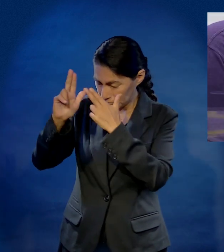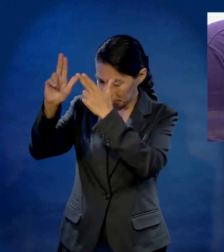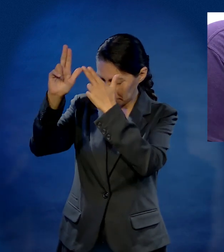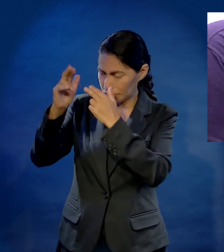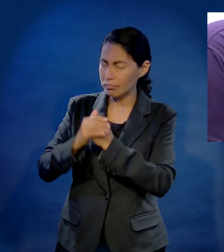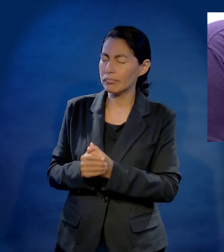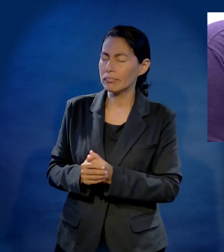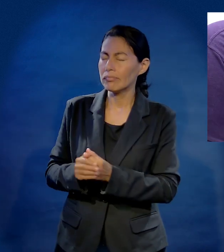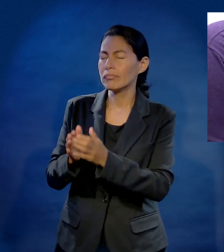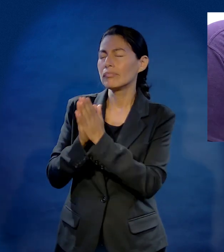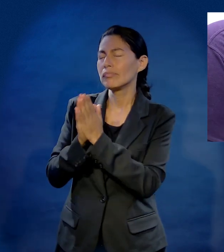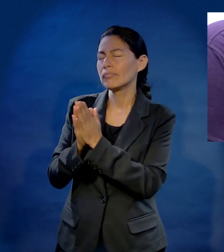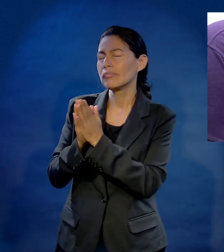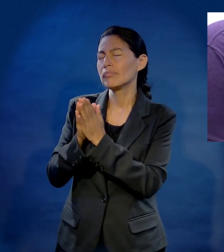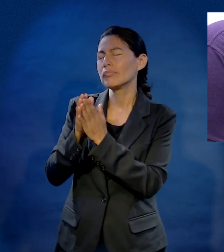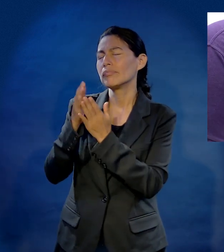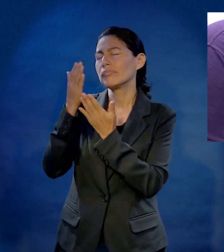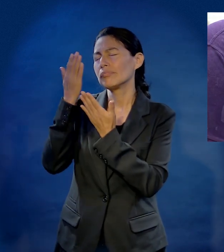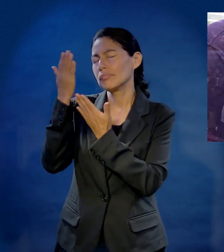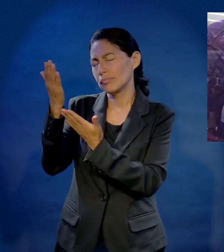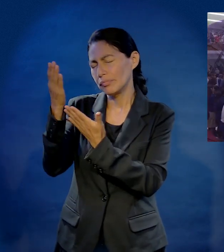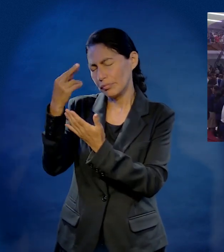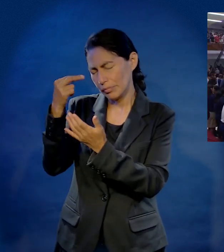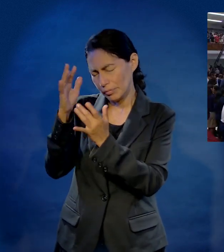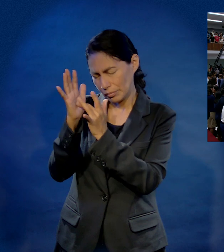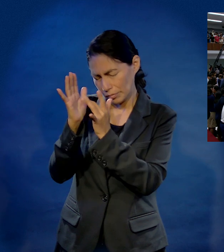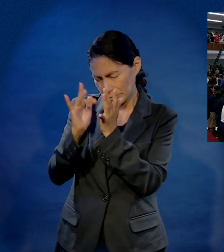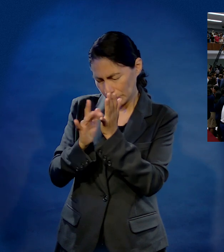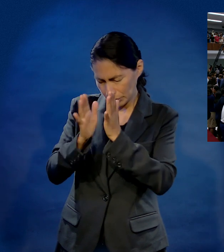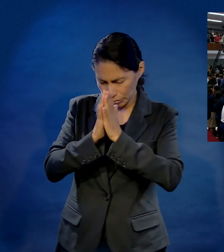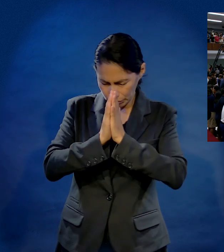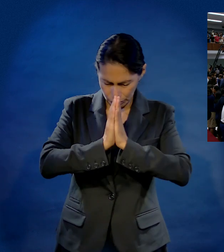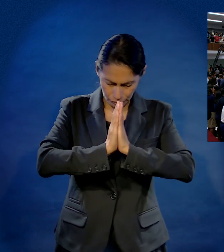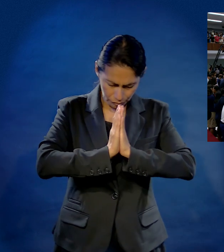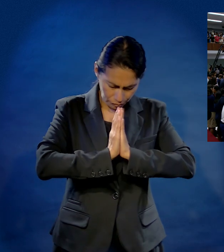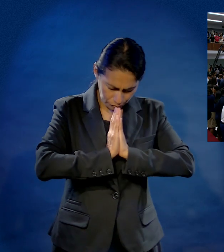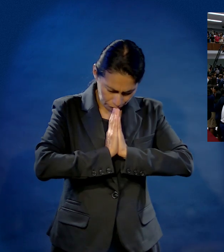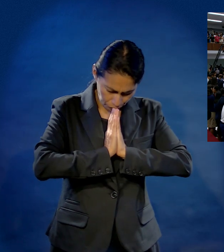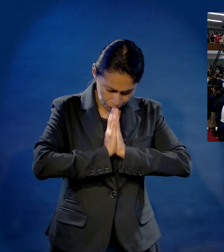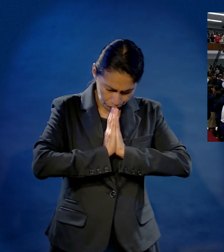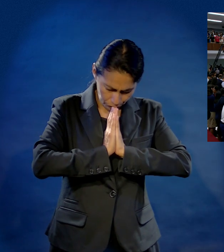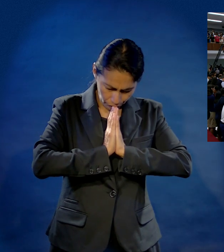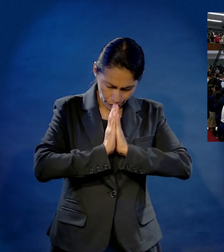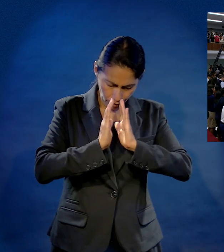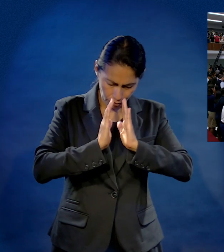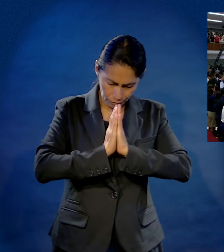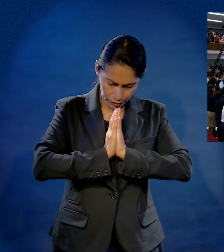y brillen para el mundo. Amén. Lo suplicamos en el nombre de Jesús. Amén.